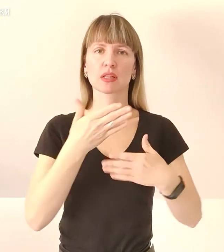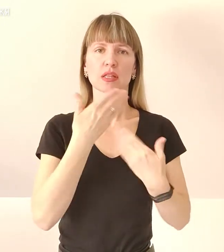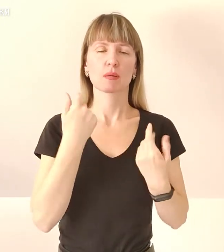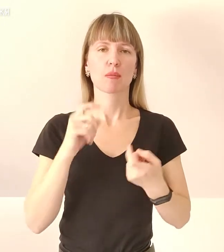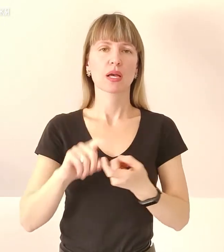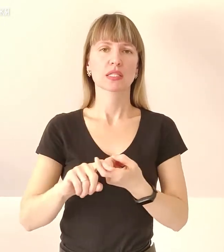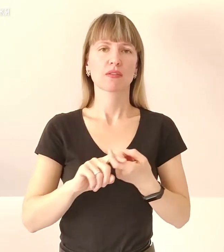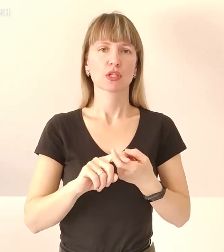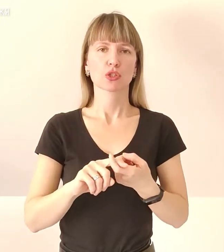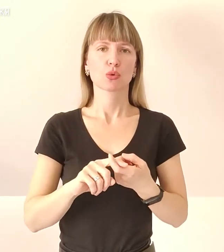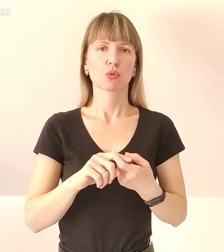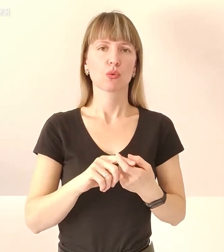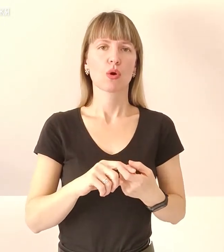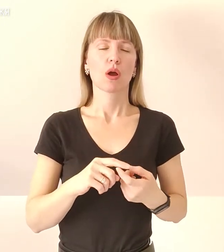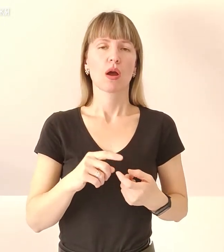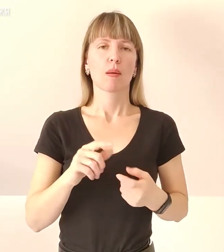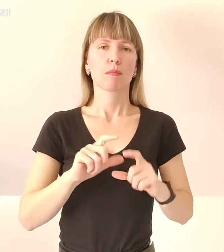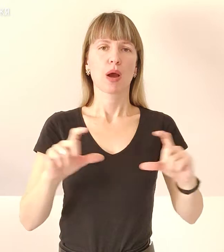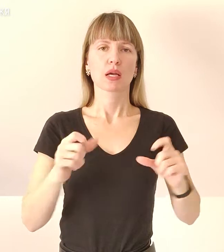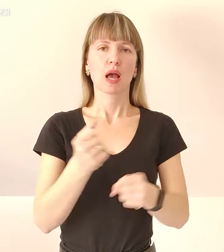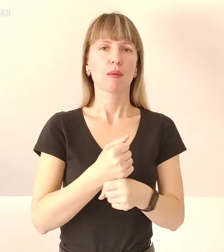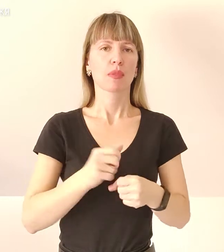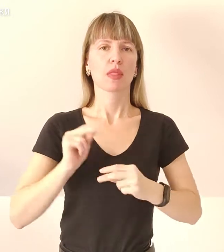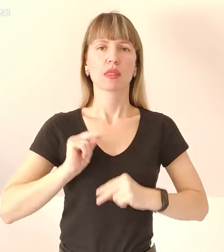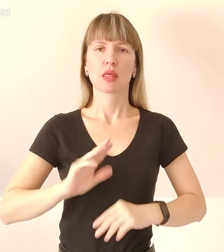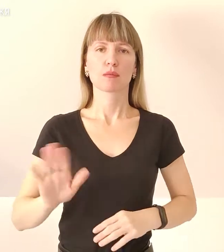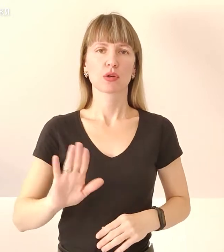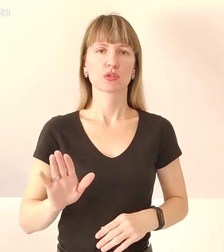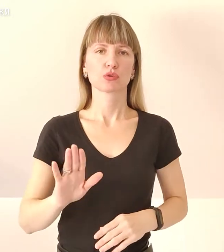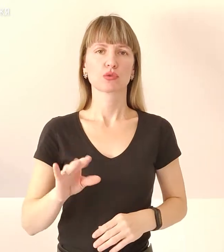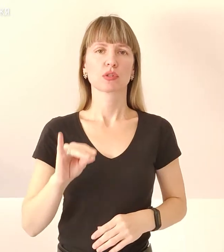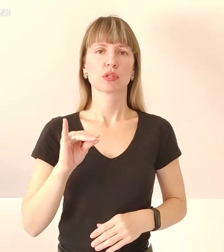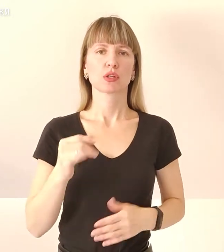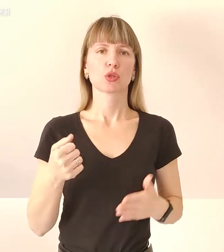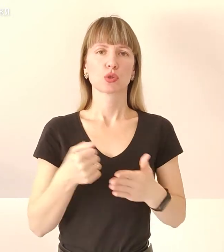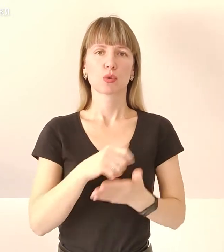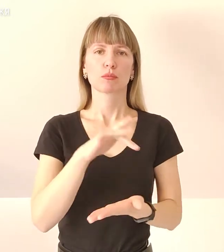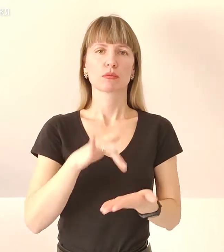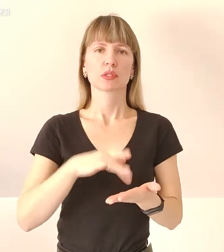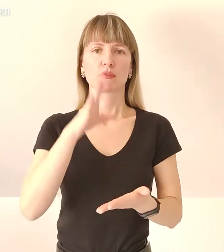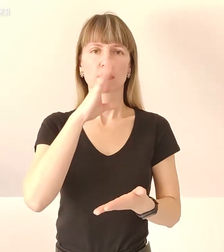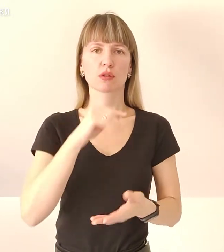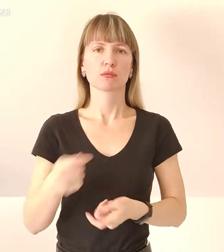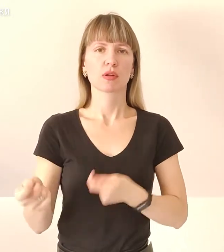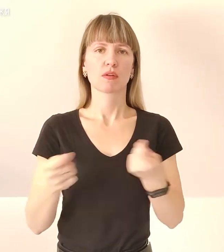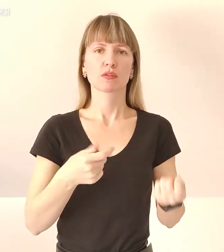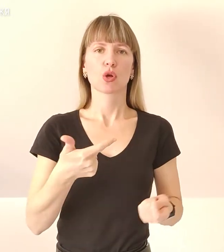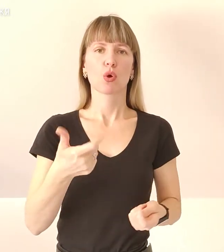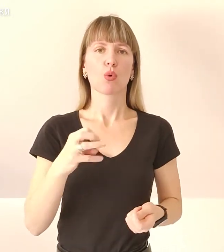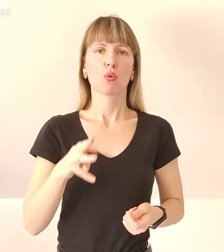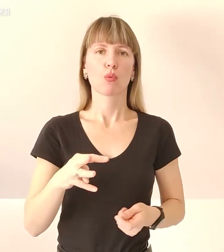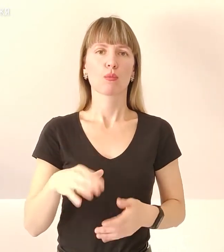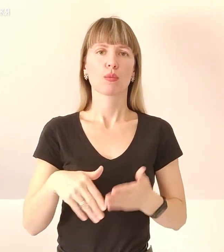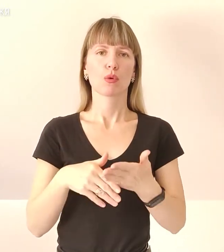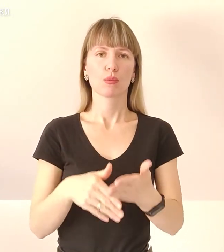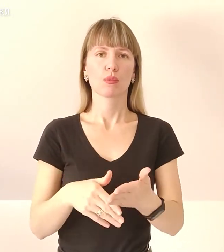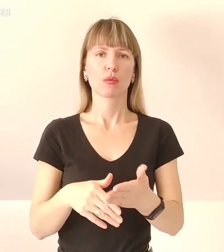'язку, магазини та аптеки не працюють. І нарешті до міста вдалося доставити гуманітарну допомогу. Вантаж